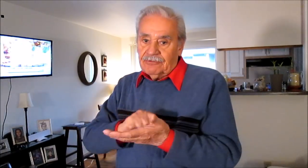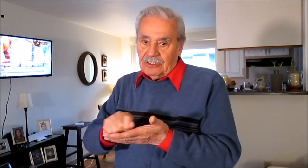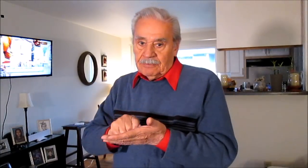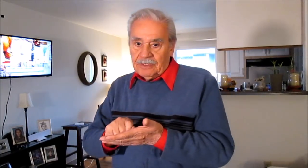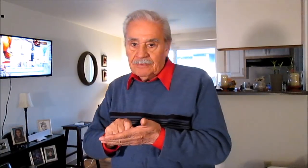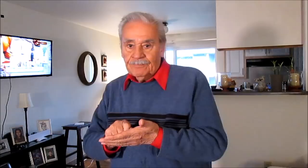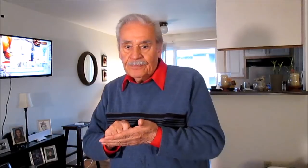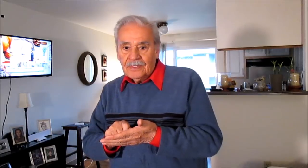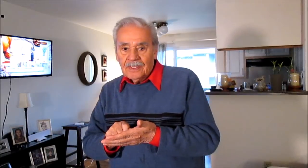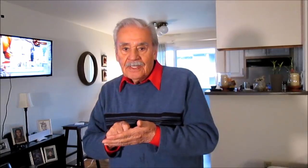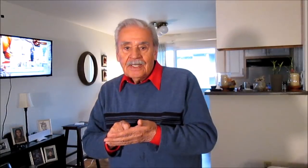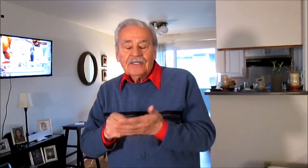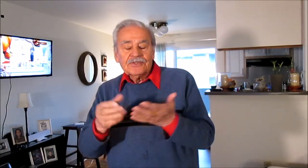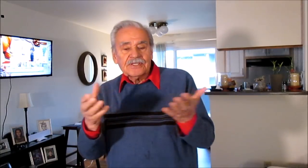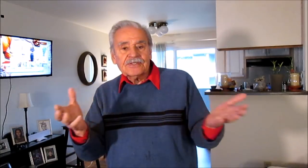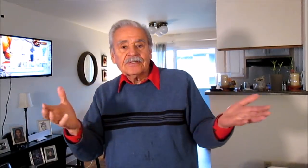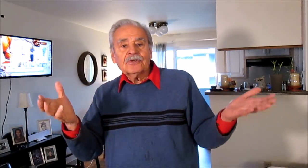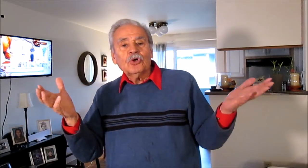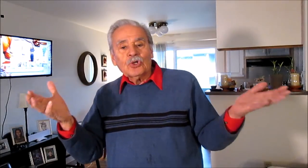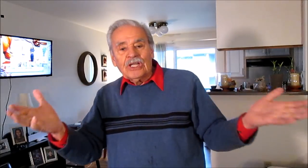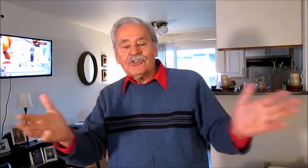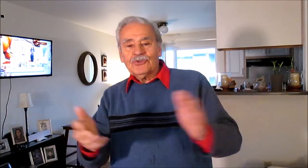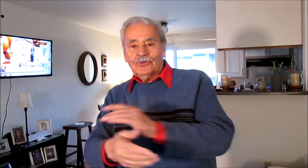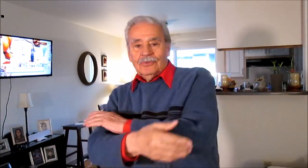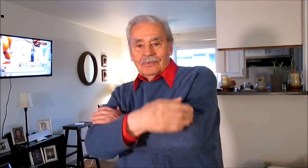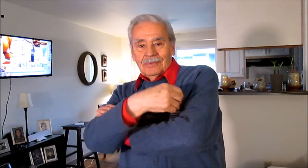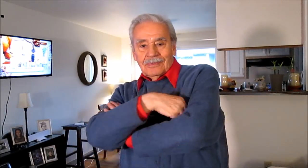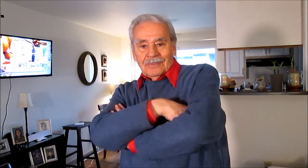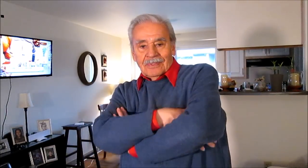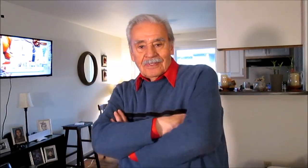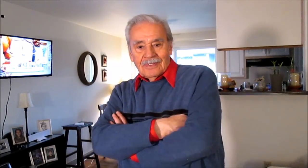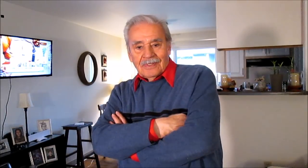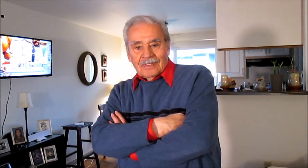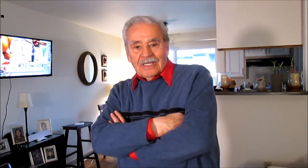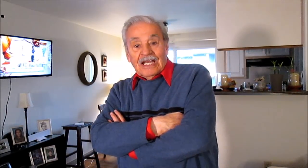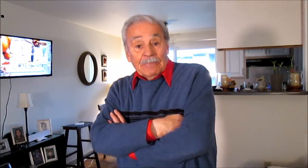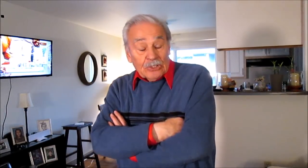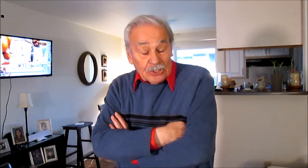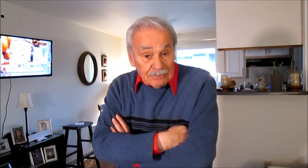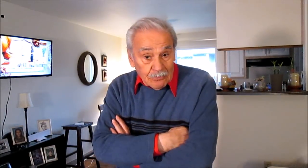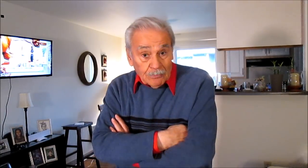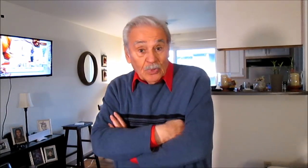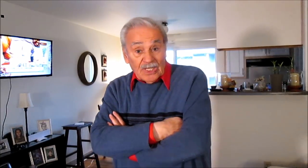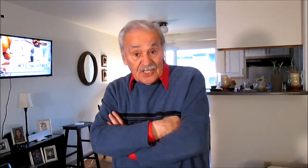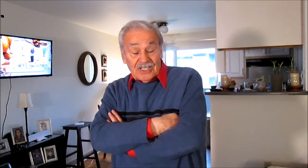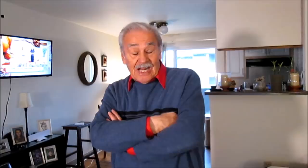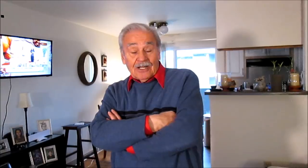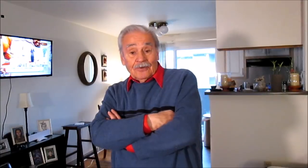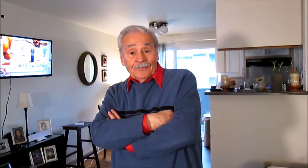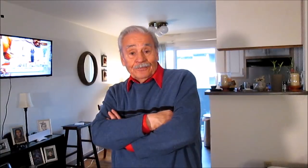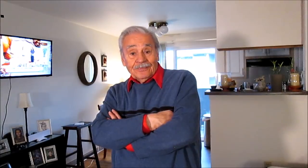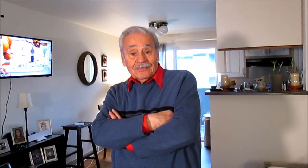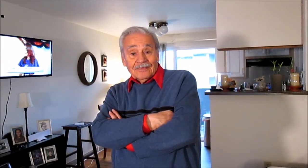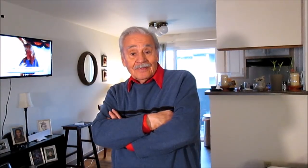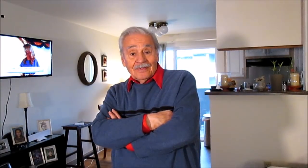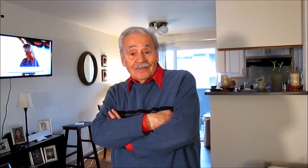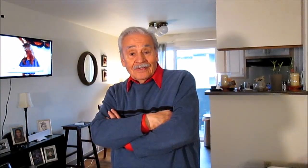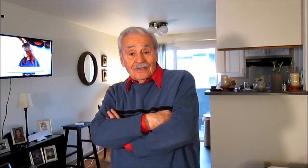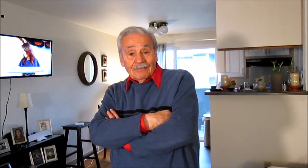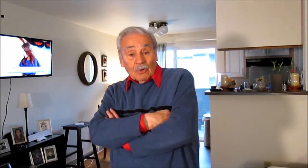firme entonces con eso el peronismo puede hacer algo vos